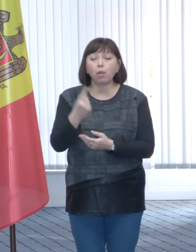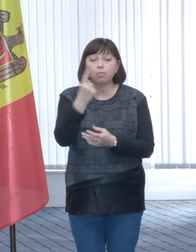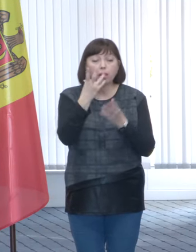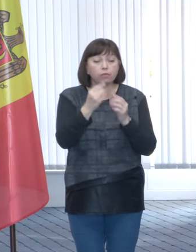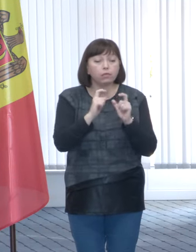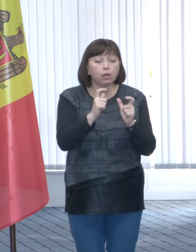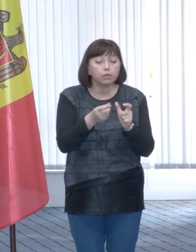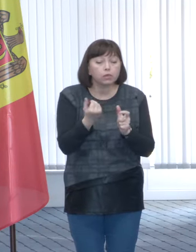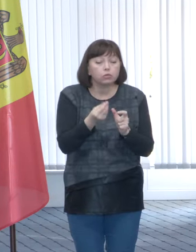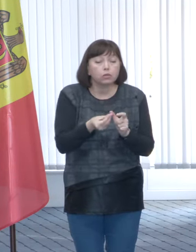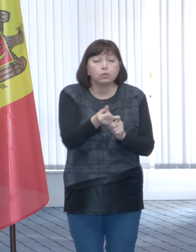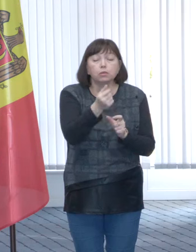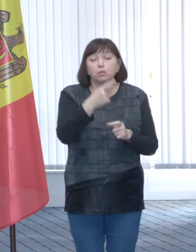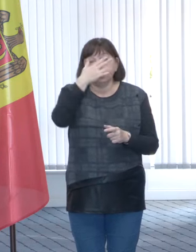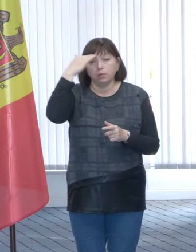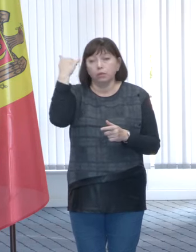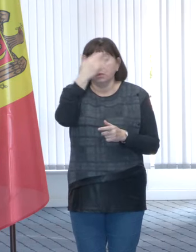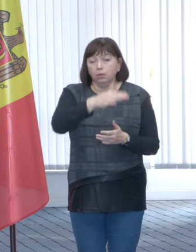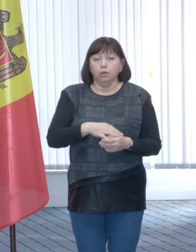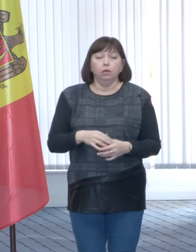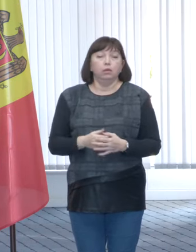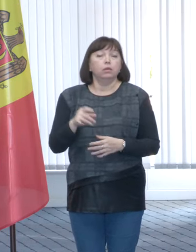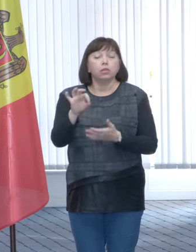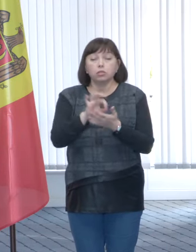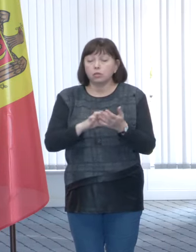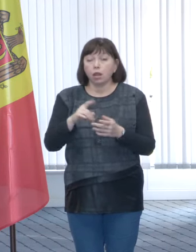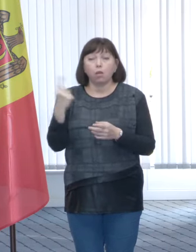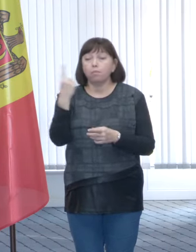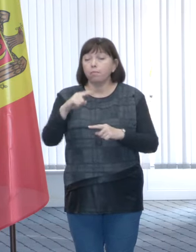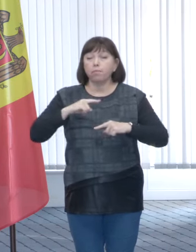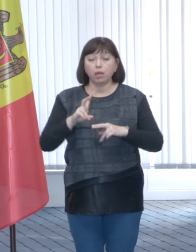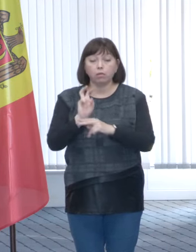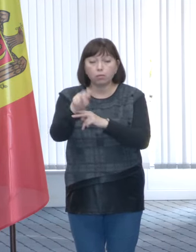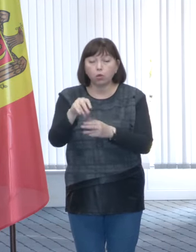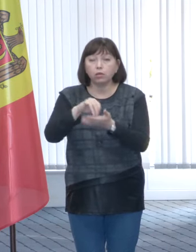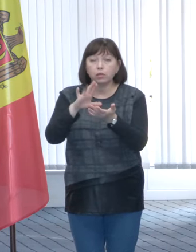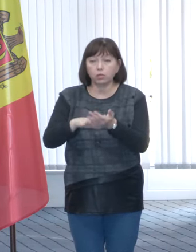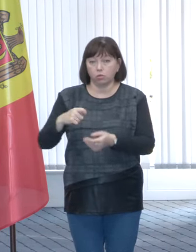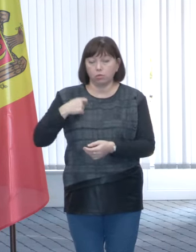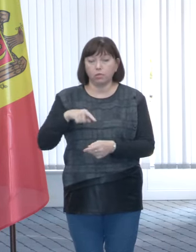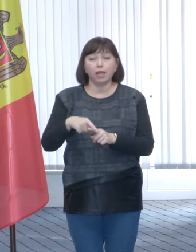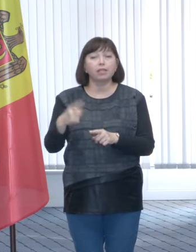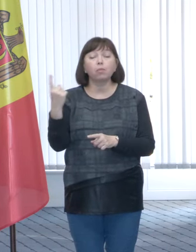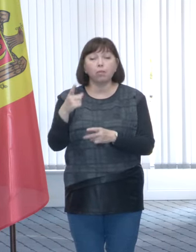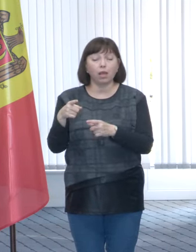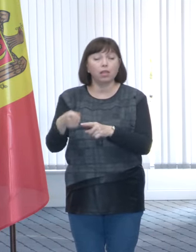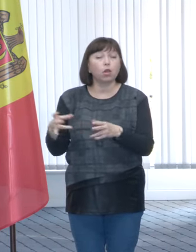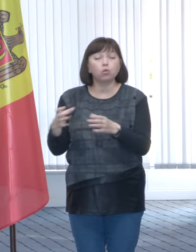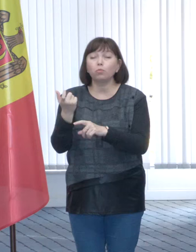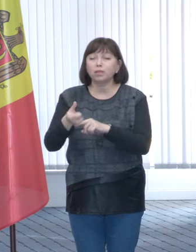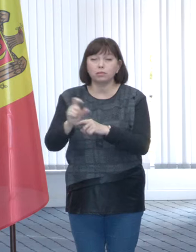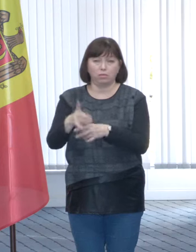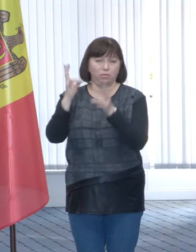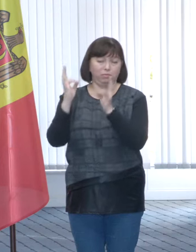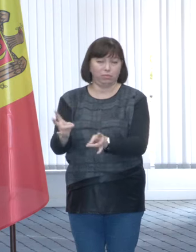ei acum s-au prezentat la prima oră să se registreze deci acest grup de beneficiari de compensație sunt cel mai